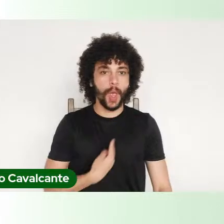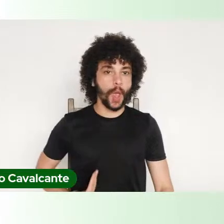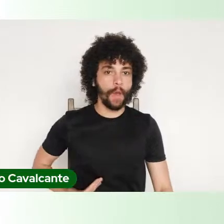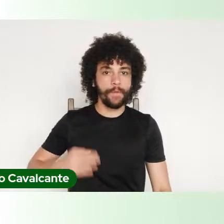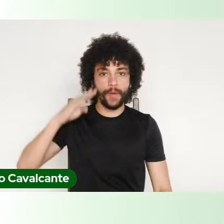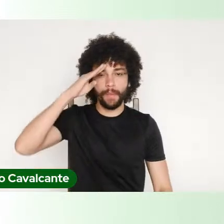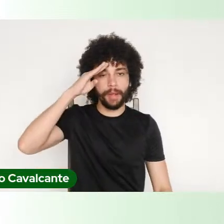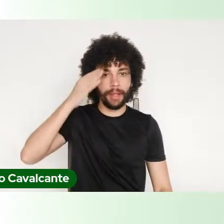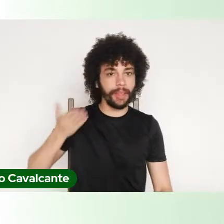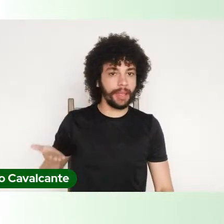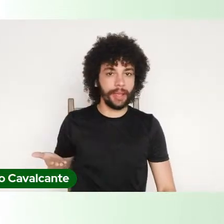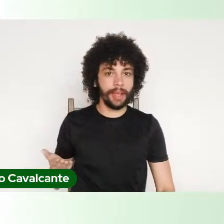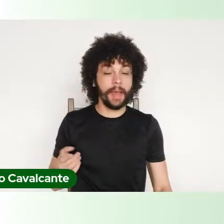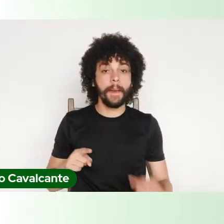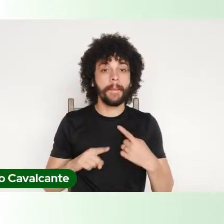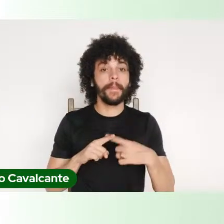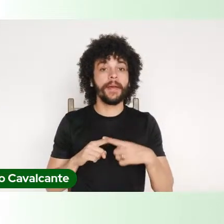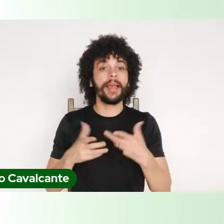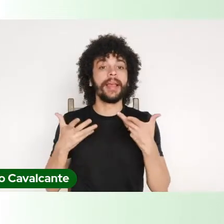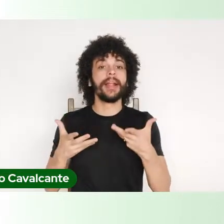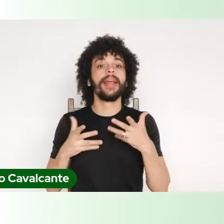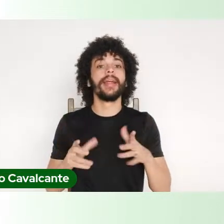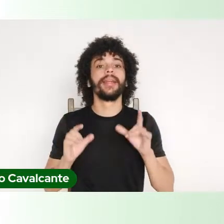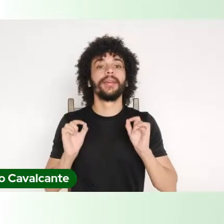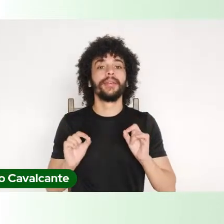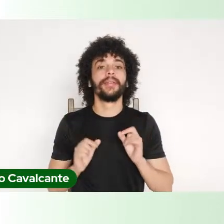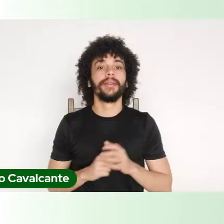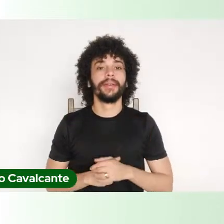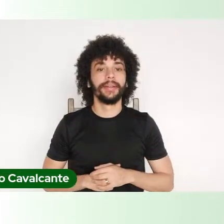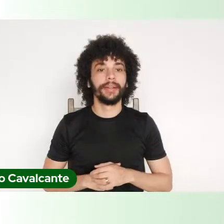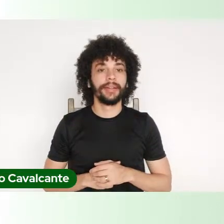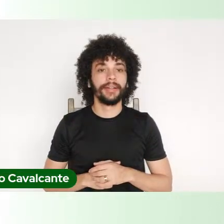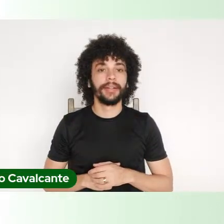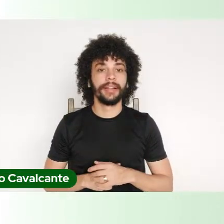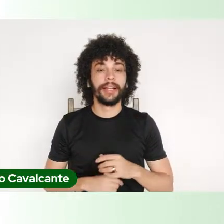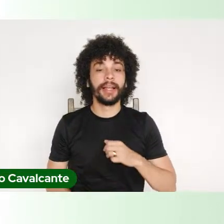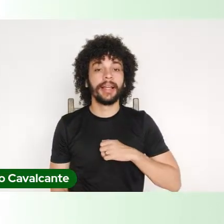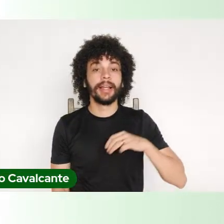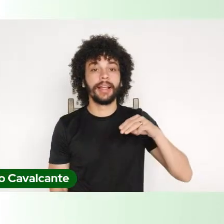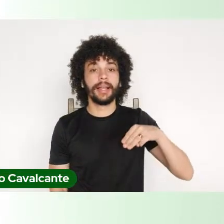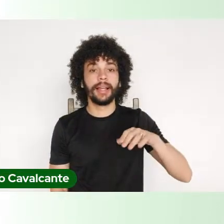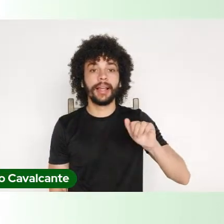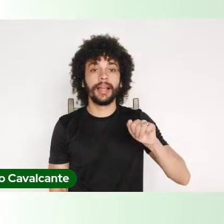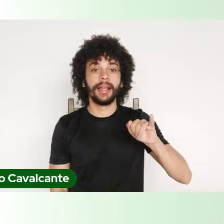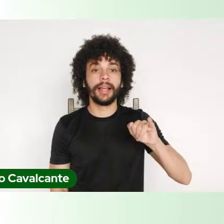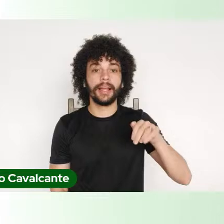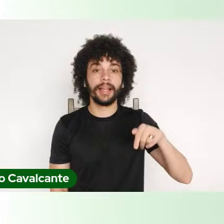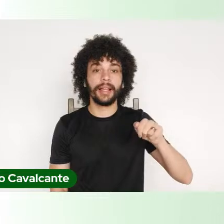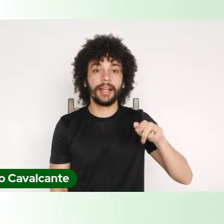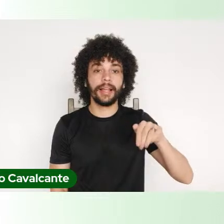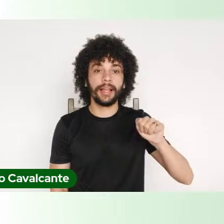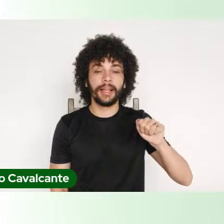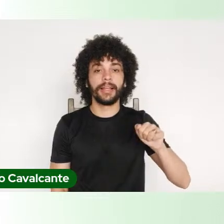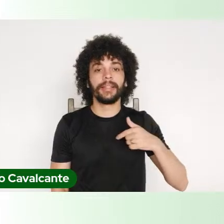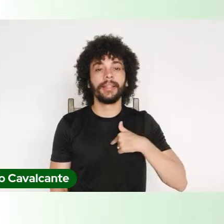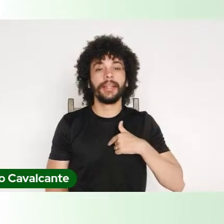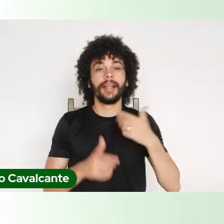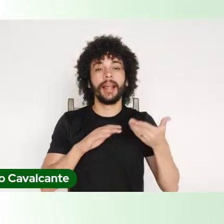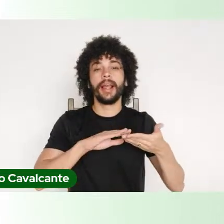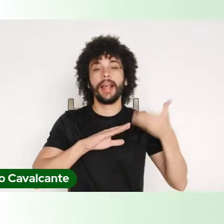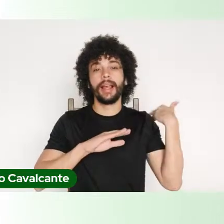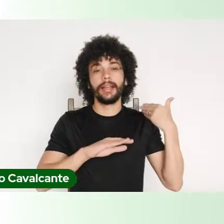eles tinham em mente a mina de manganês que tinha sido descoberta no Amapá, antes dos governos